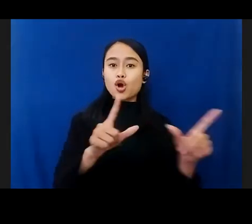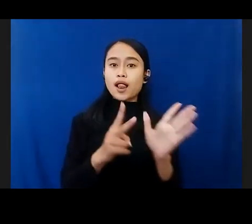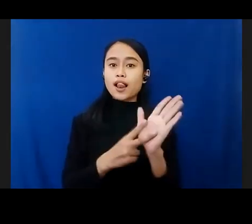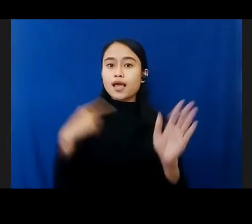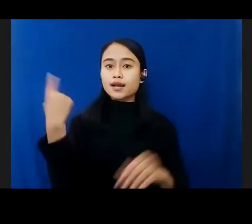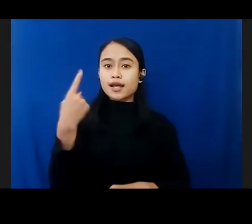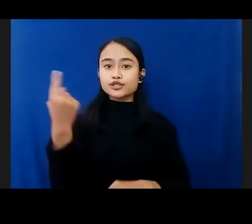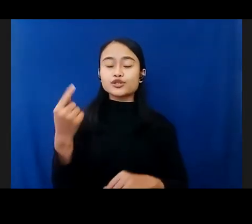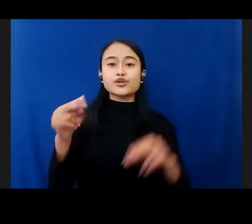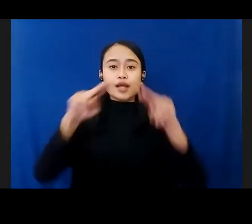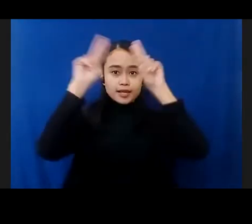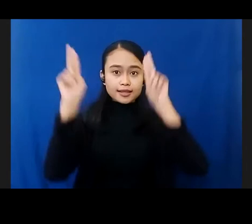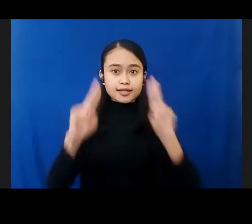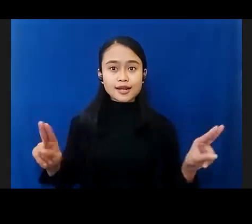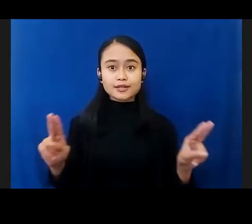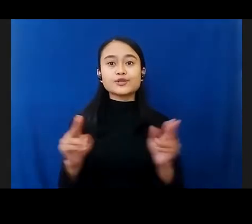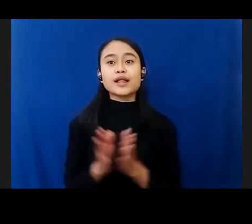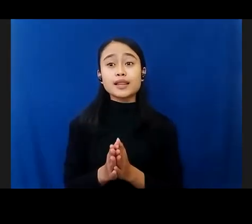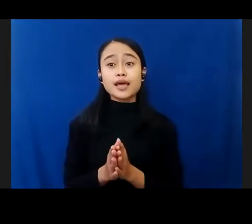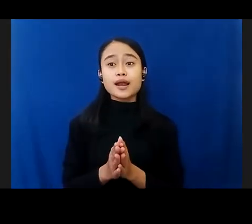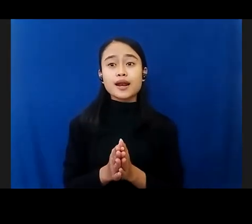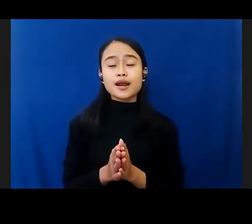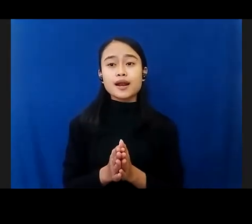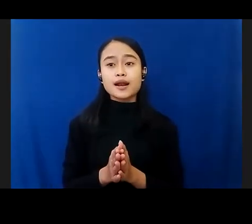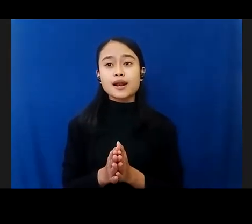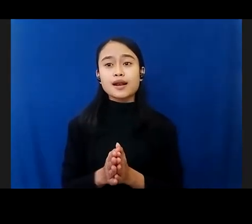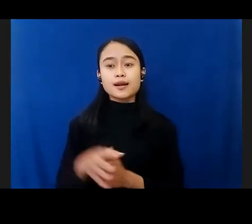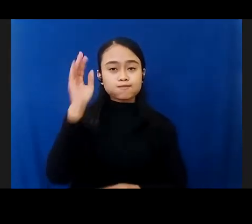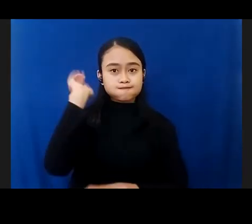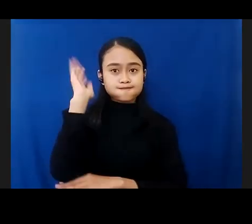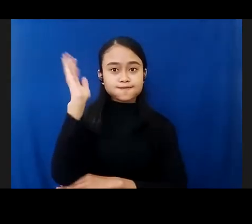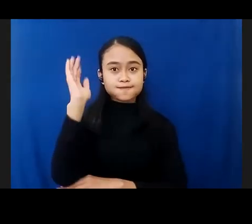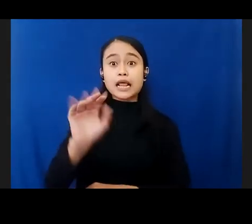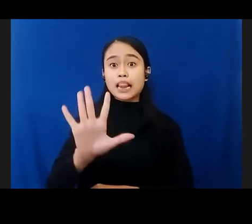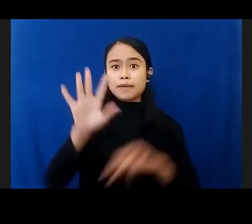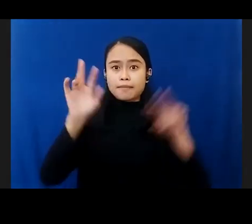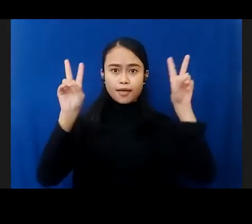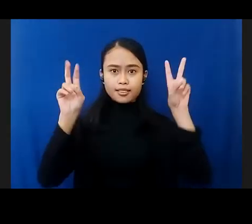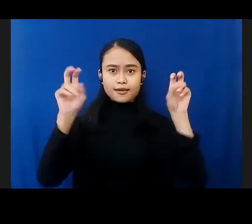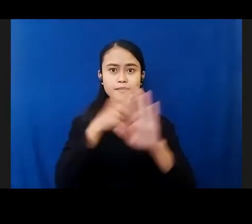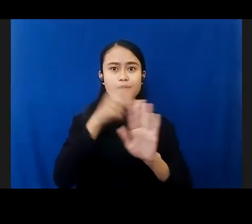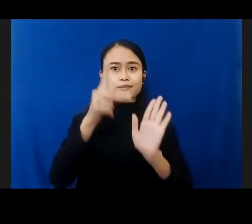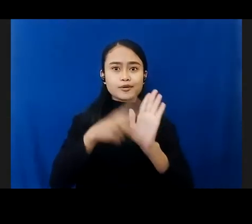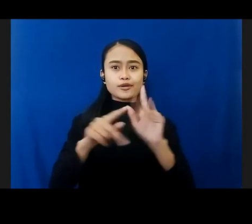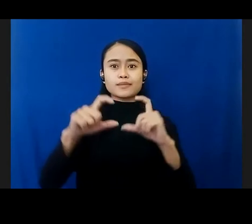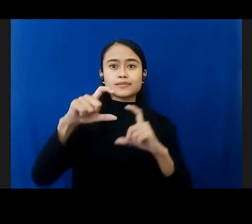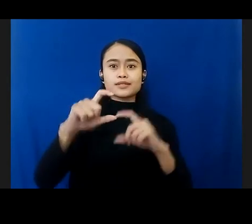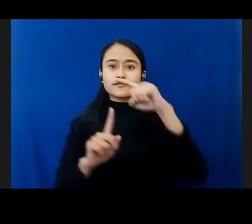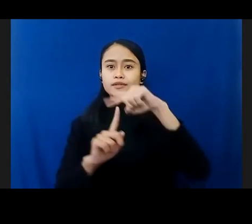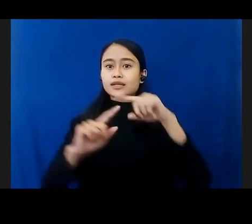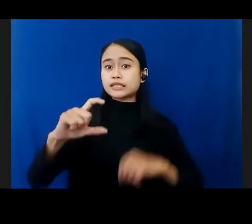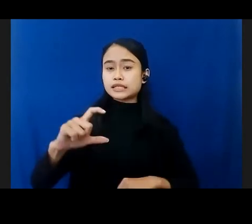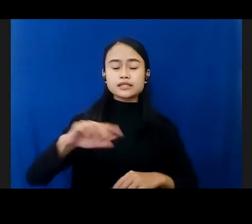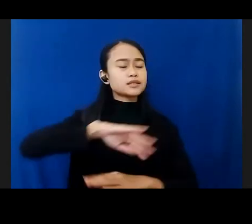serta penyampaian berbagai praktik baik dan pembelajaran dari lima tematik program Save the Children di seluruh Indonesia